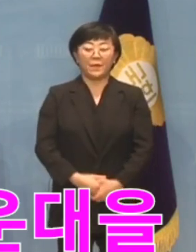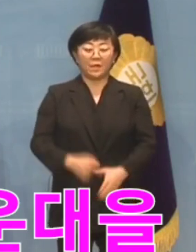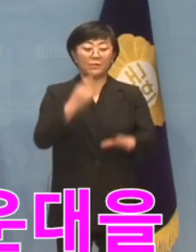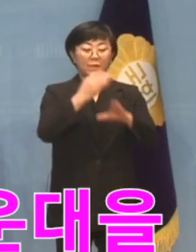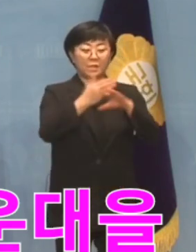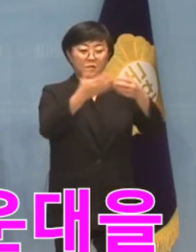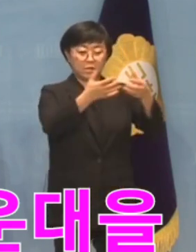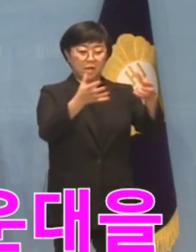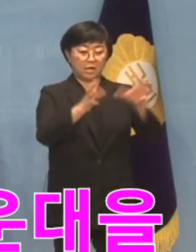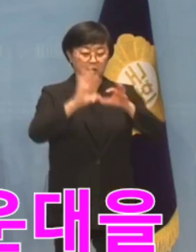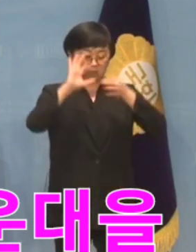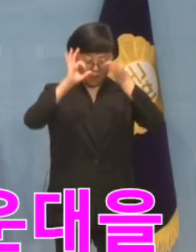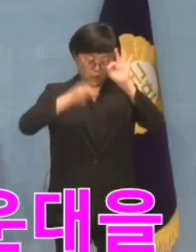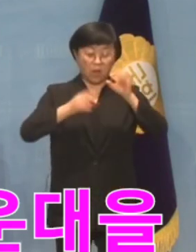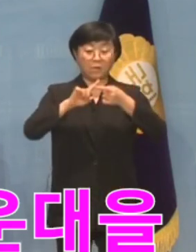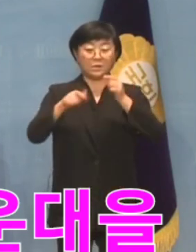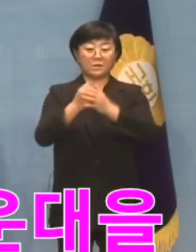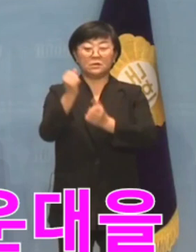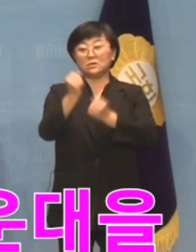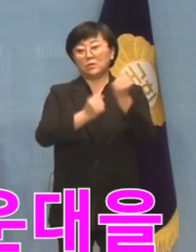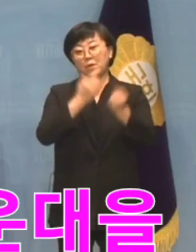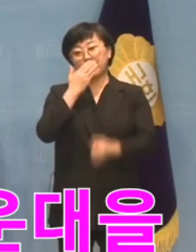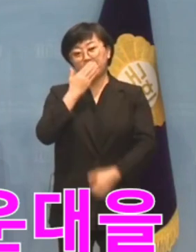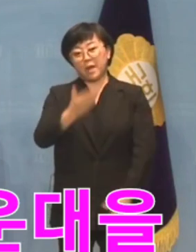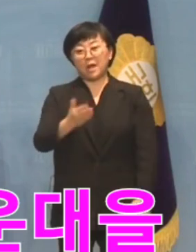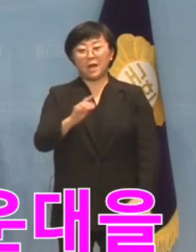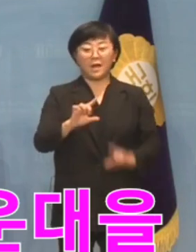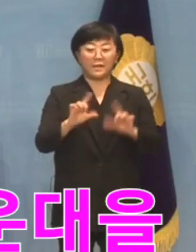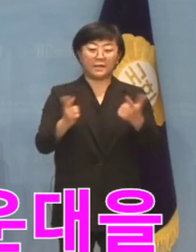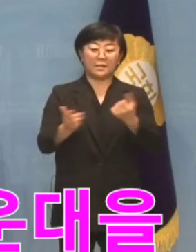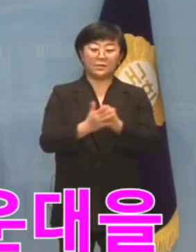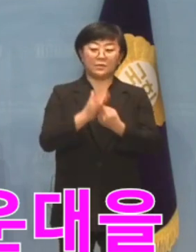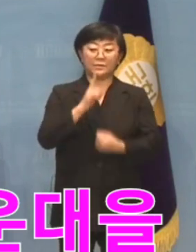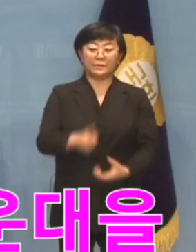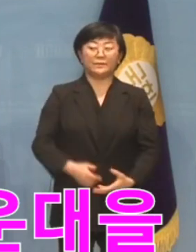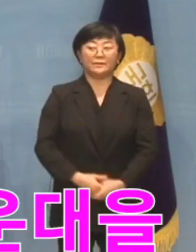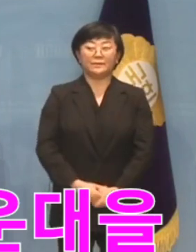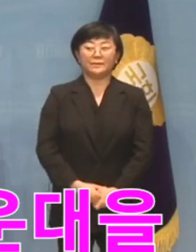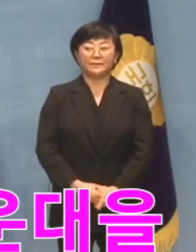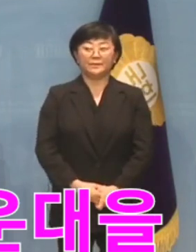민주당의 내로남불은 설명이 되는 것이 아니기 때문입니다.